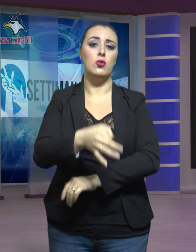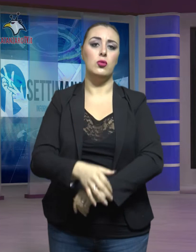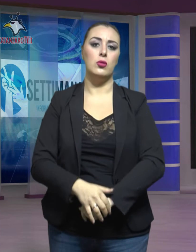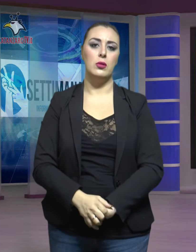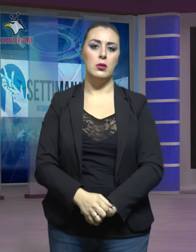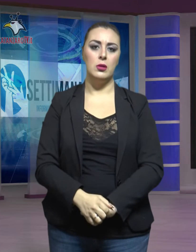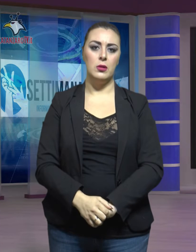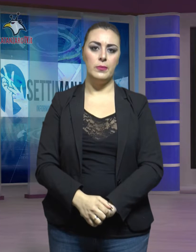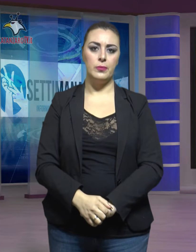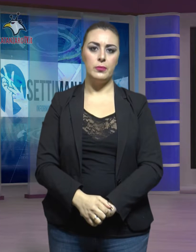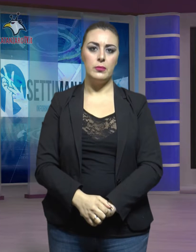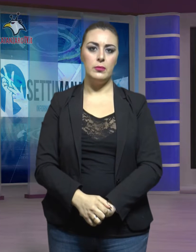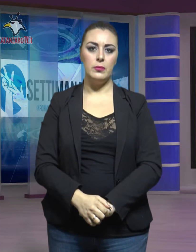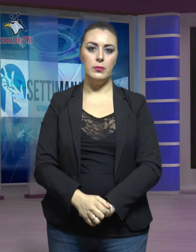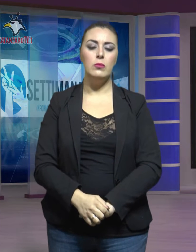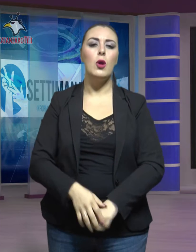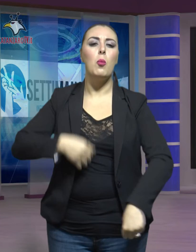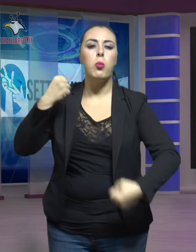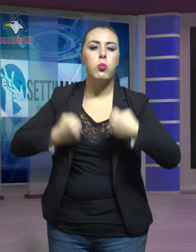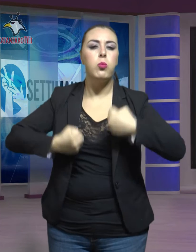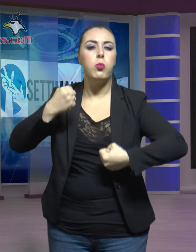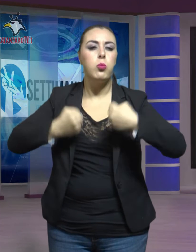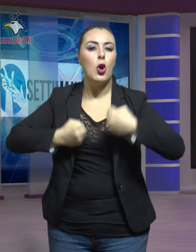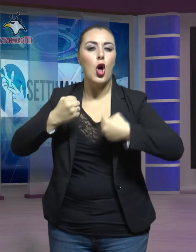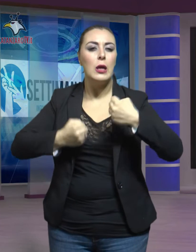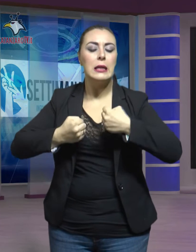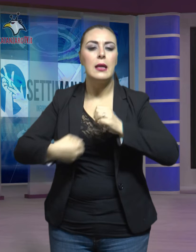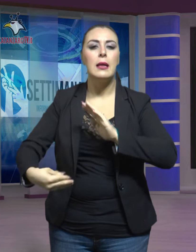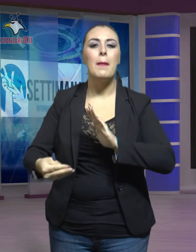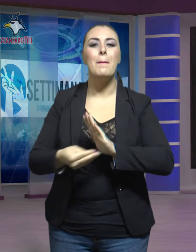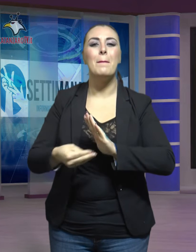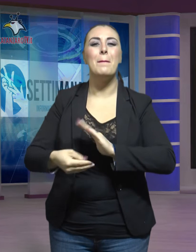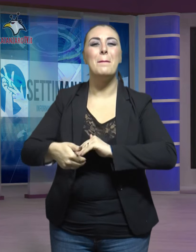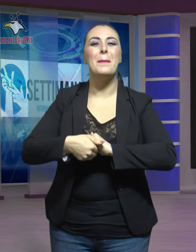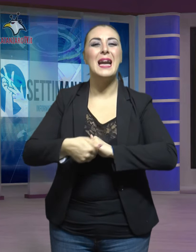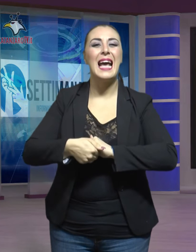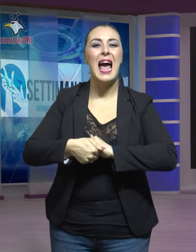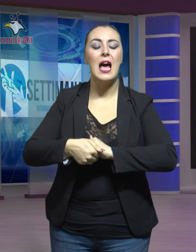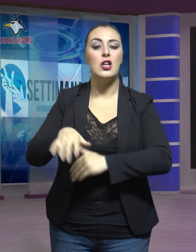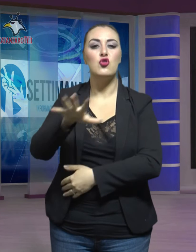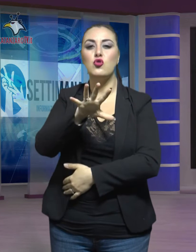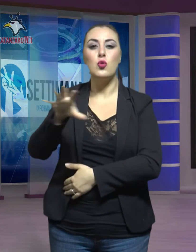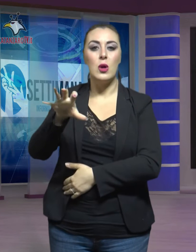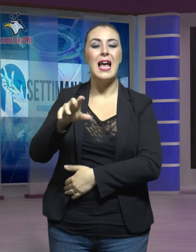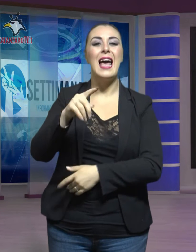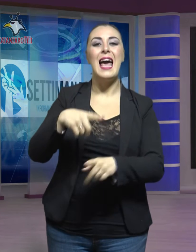Protesta di circa 500 precari ex-LSU-LPU